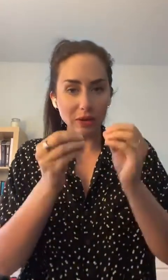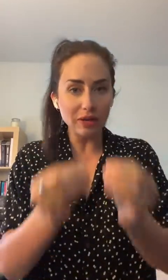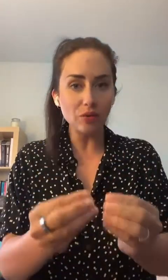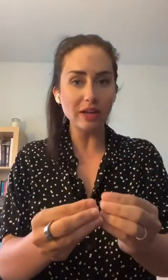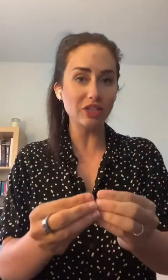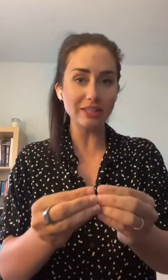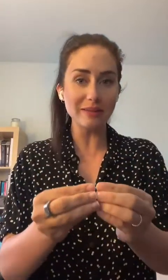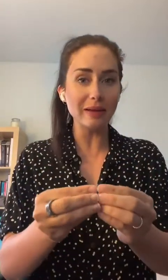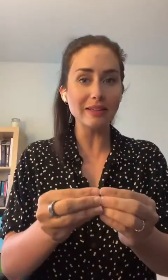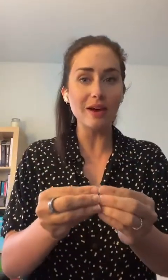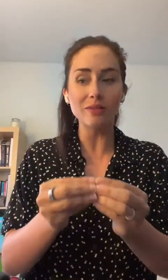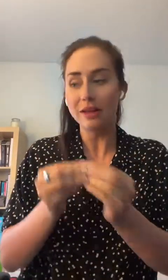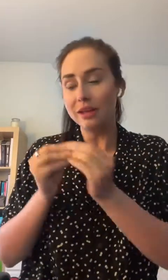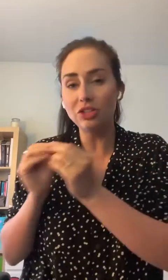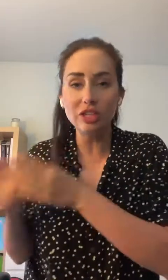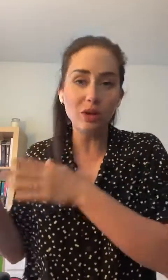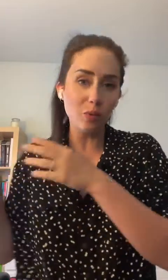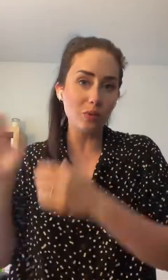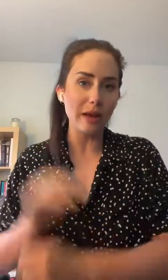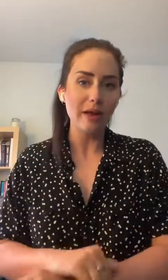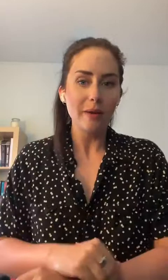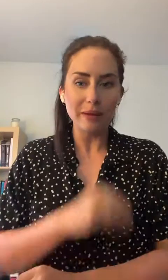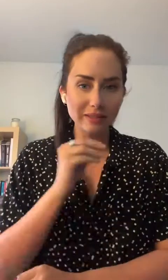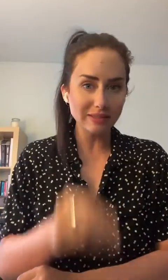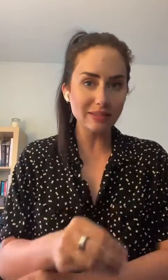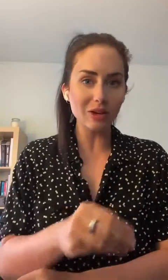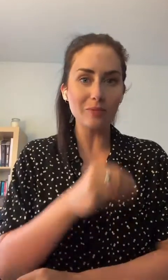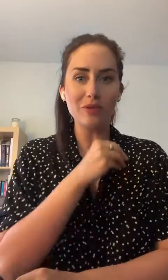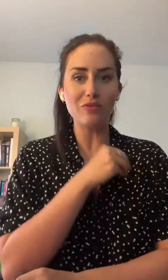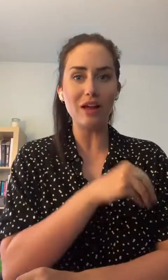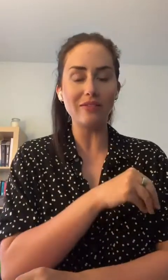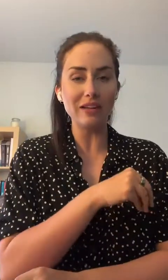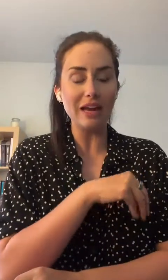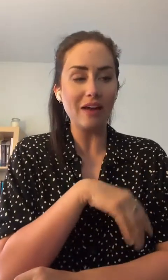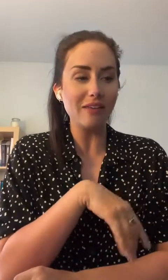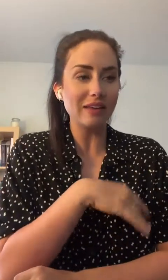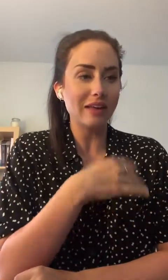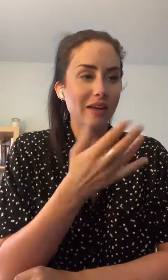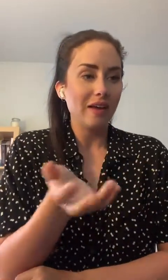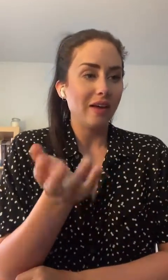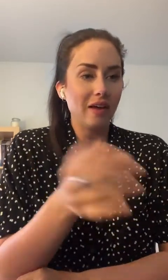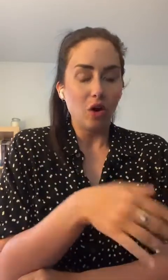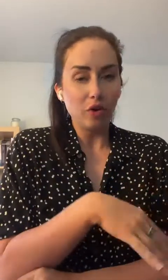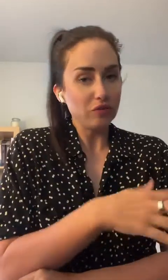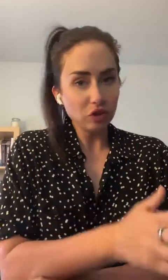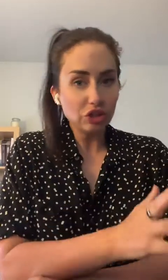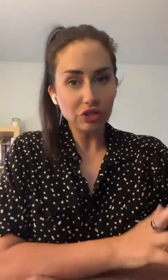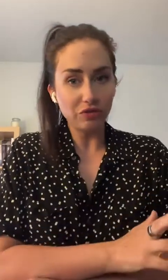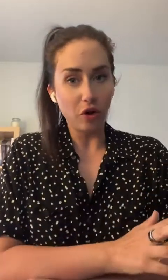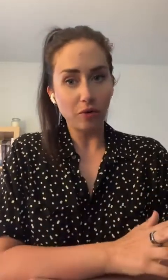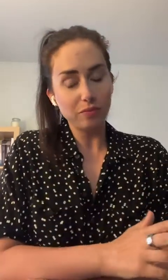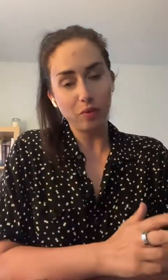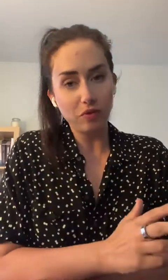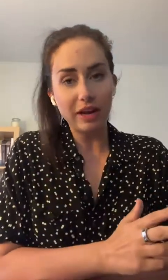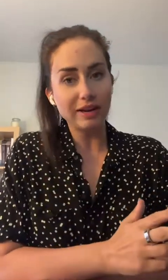prenez vos lingettes démaquillant et jetez-les aux poubelles. Parce que ça, puis vous lavez avec un vieux chiffon, pour vrai,